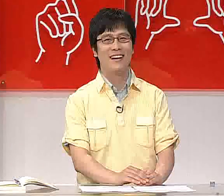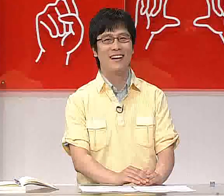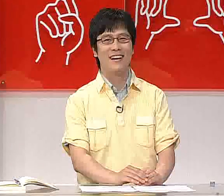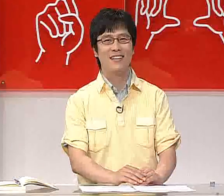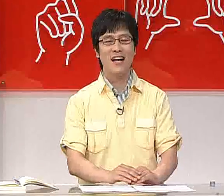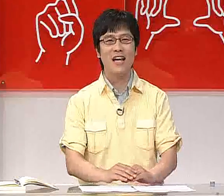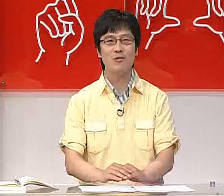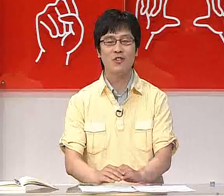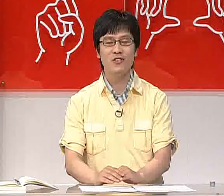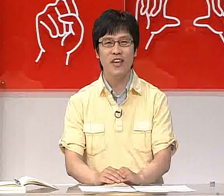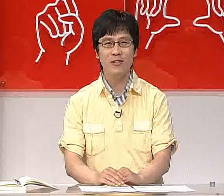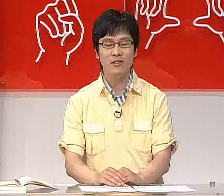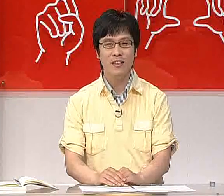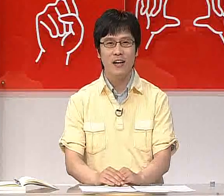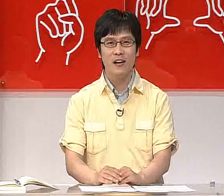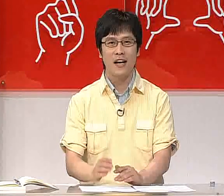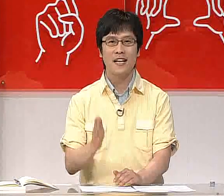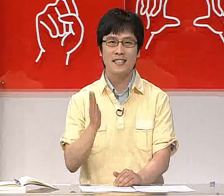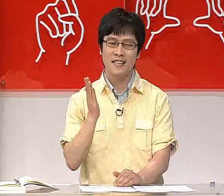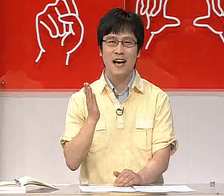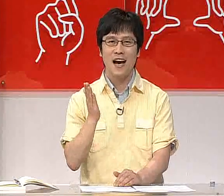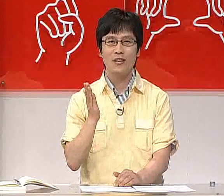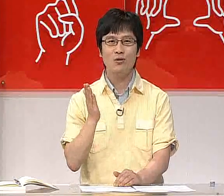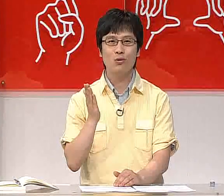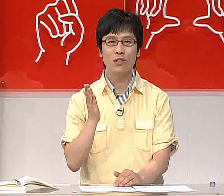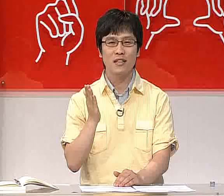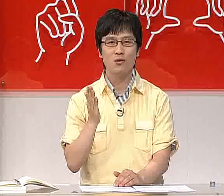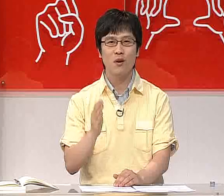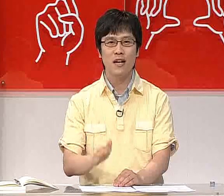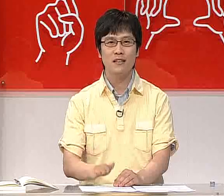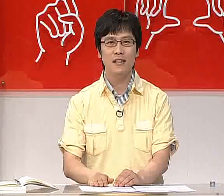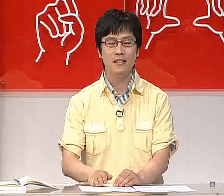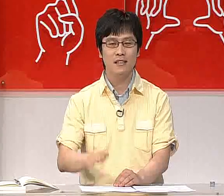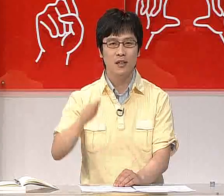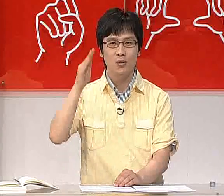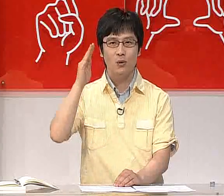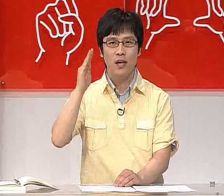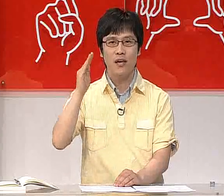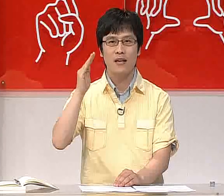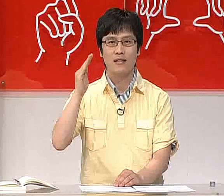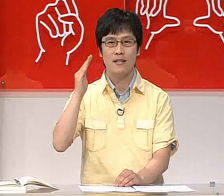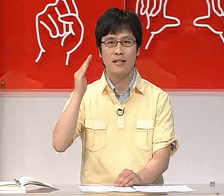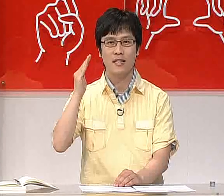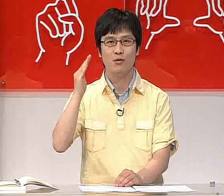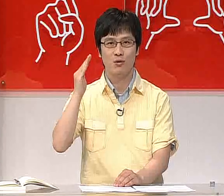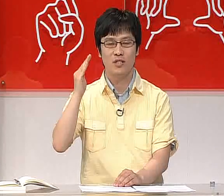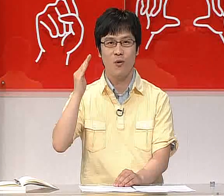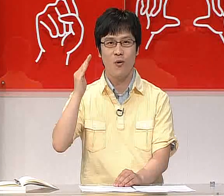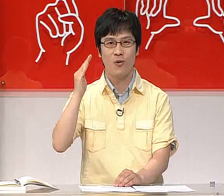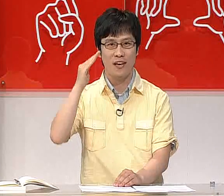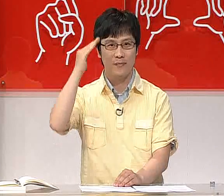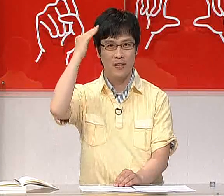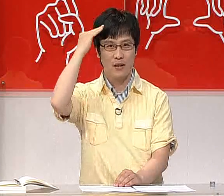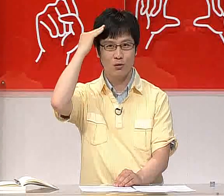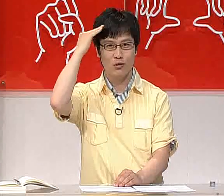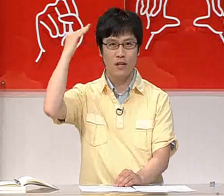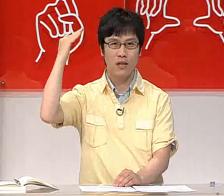잘 해주셨는데요. 한 가지. 한국이라는 수화를 할 때는 손에 살짝 힘을 주시고 한국인의